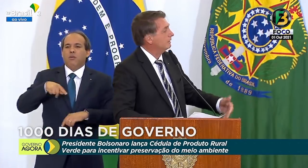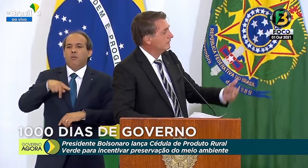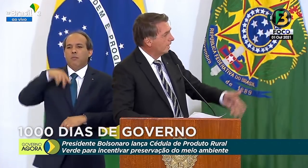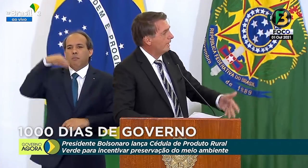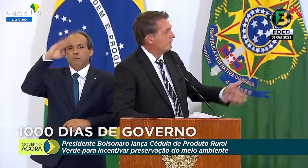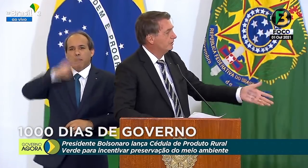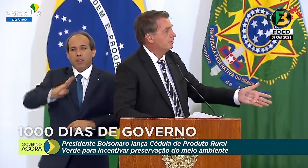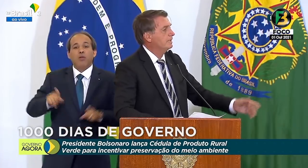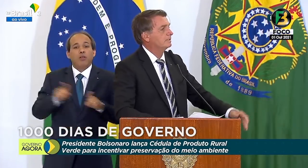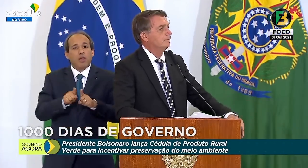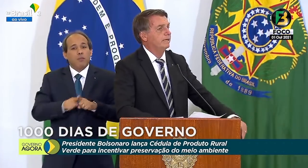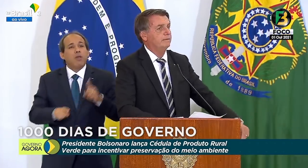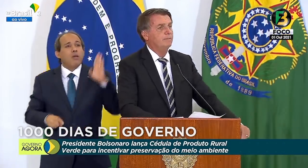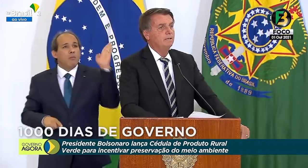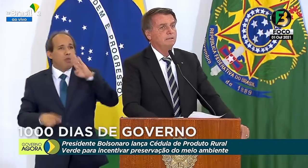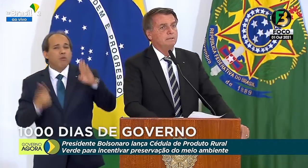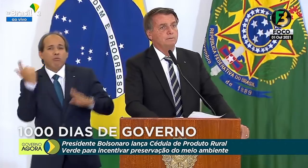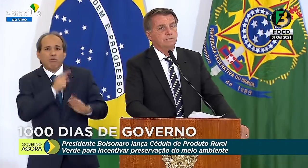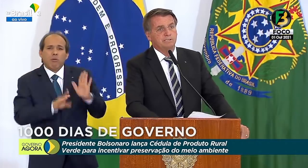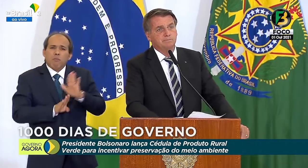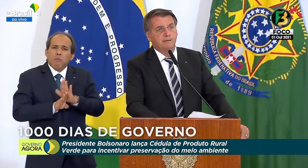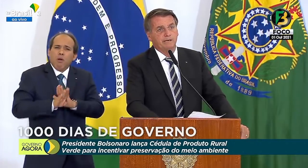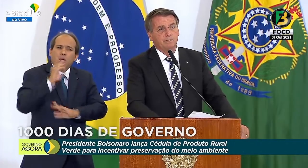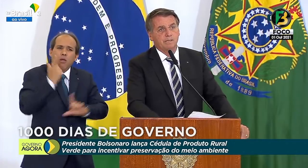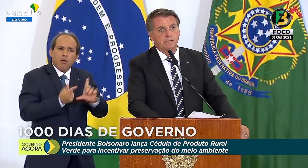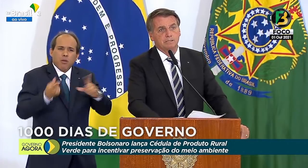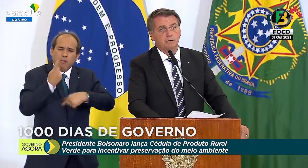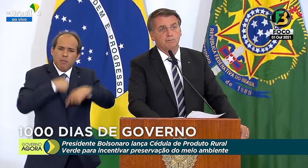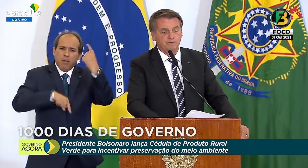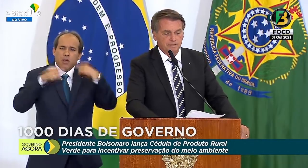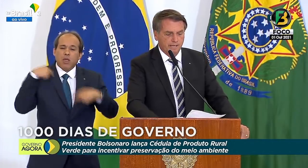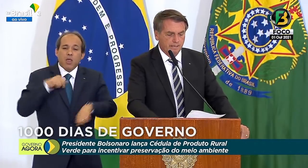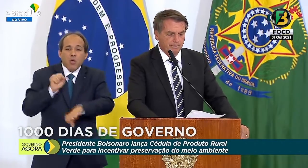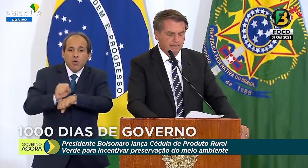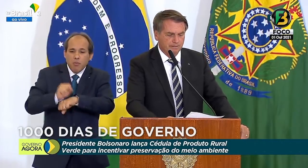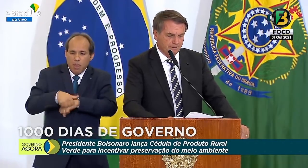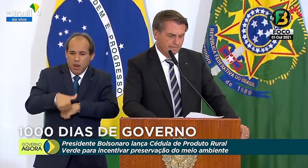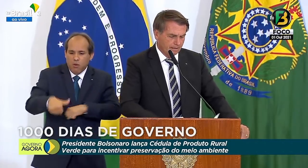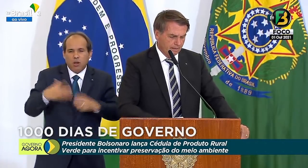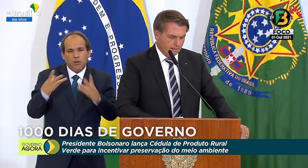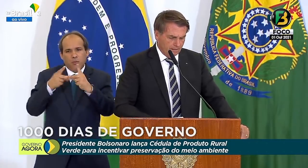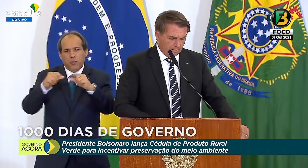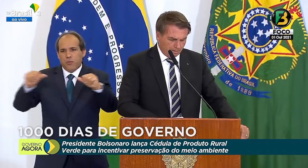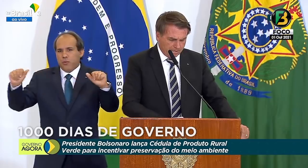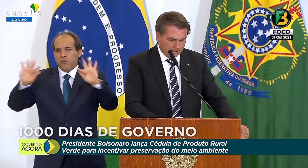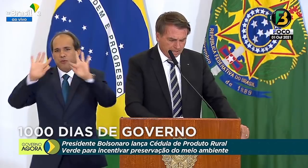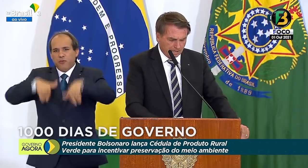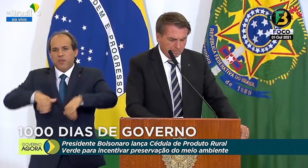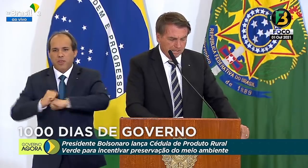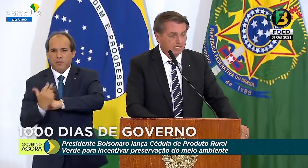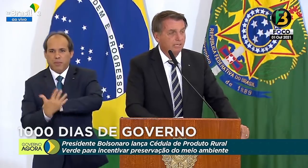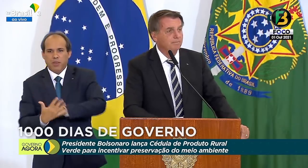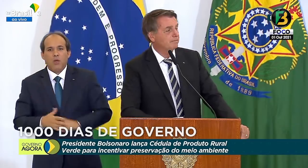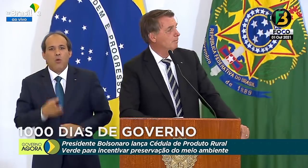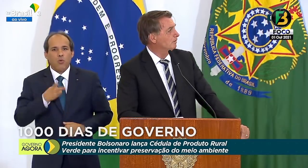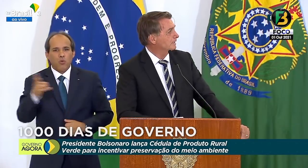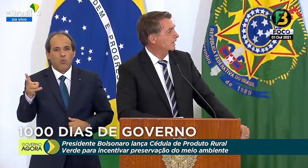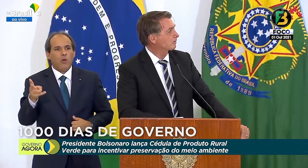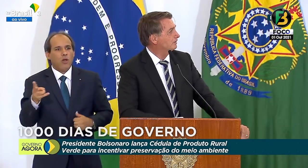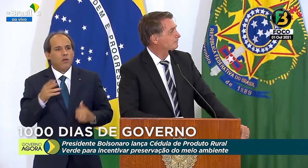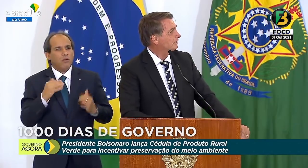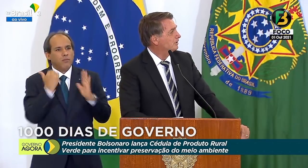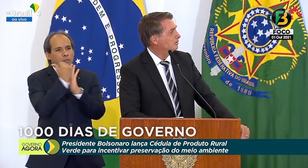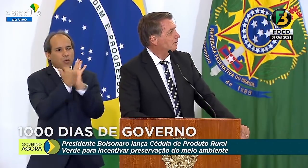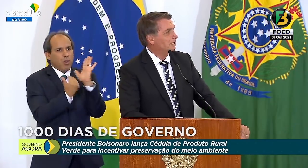está saindo na economia também. o que eu espero que seja o fim dessa pandemia. Então, seguindo a sequência aqui, vamos